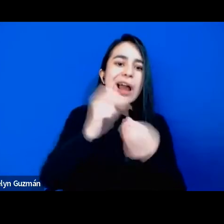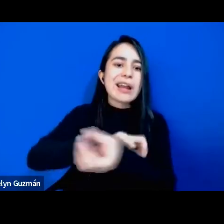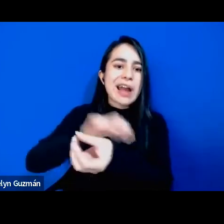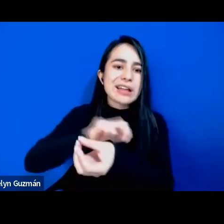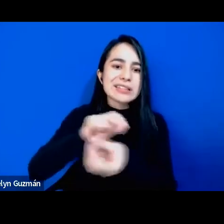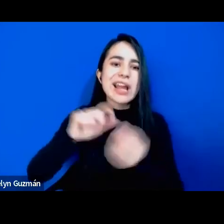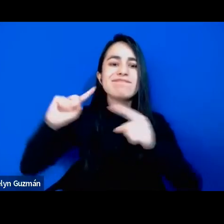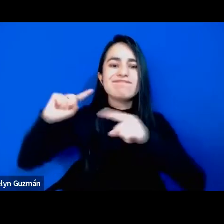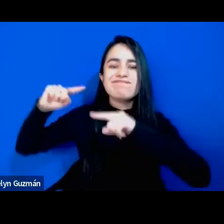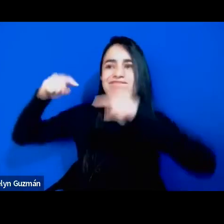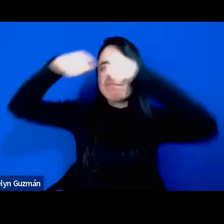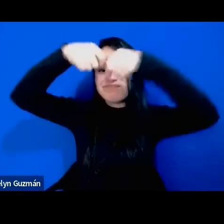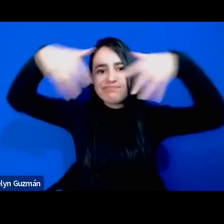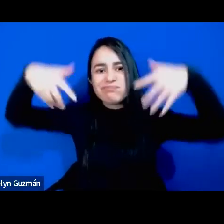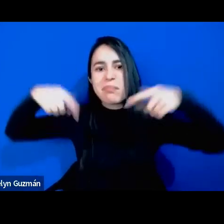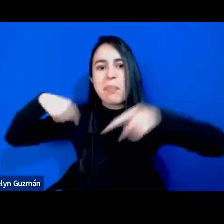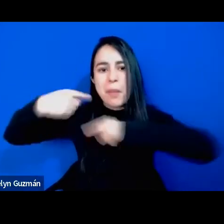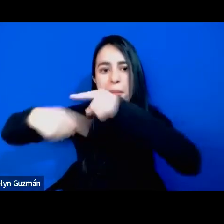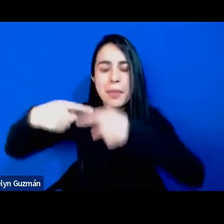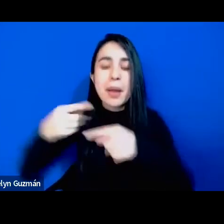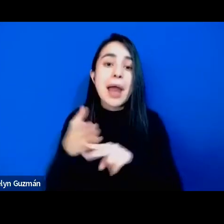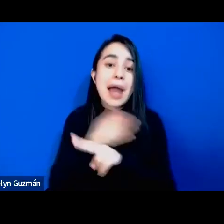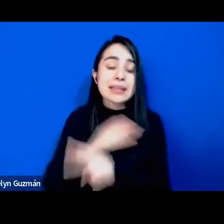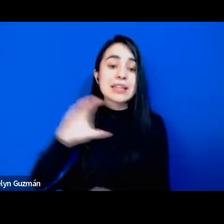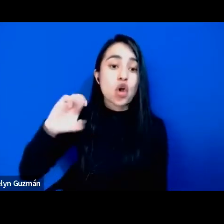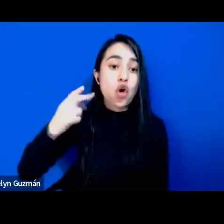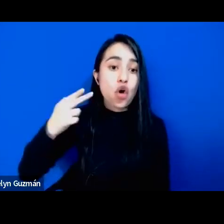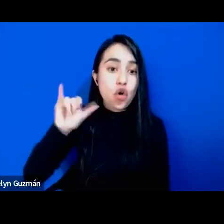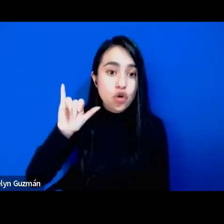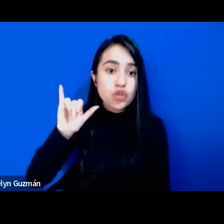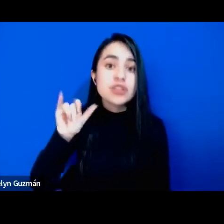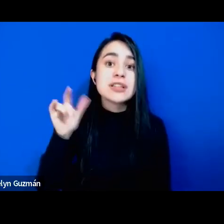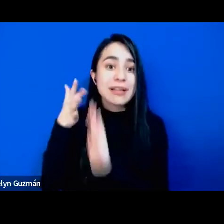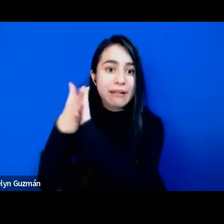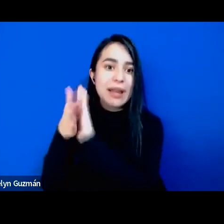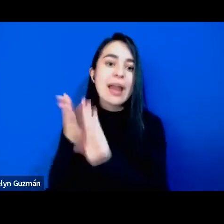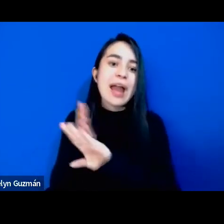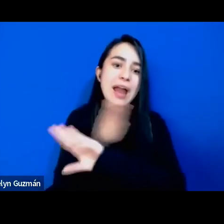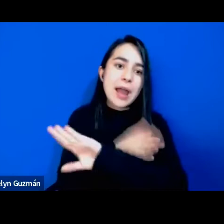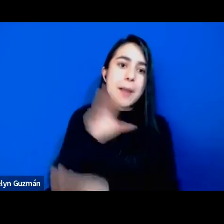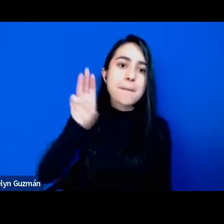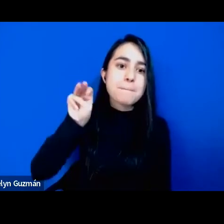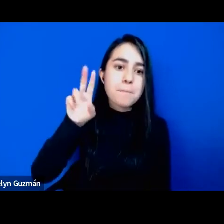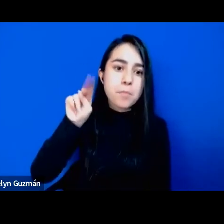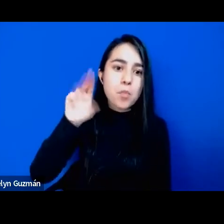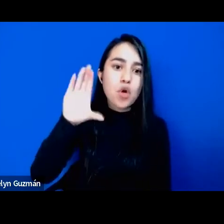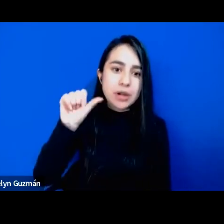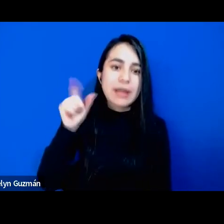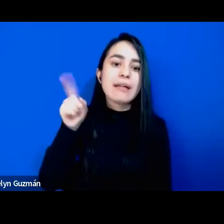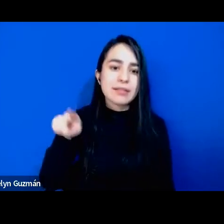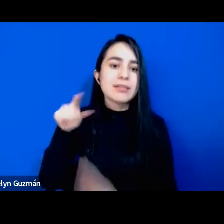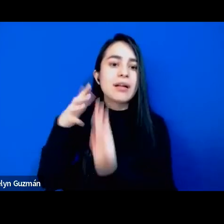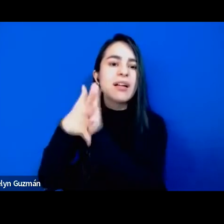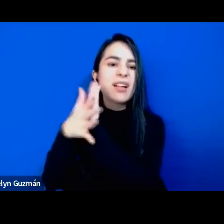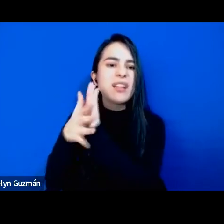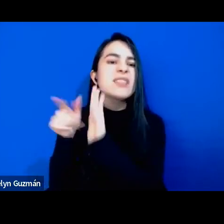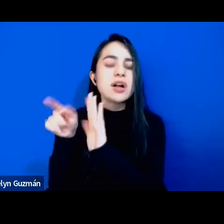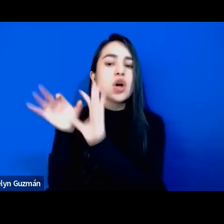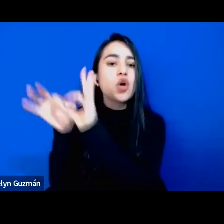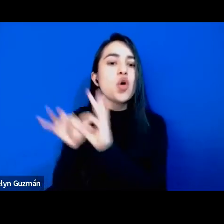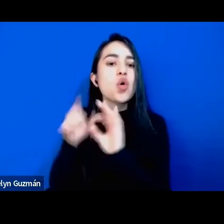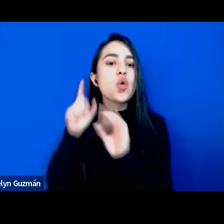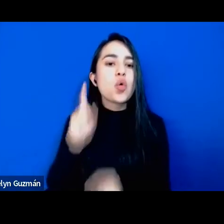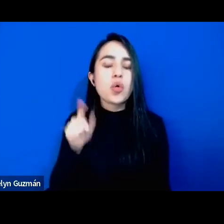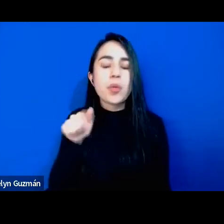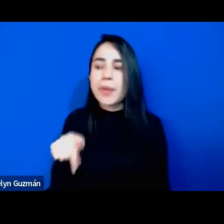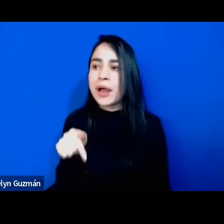señalaba ahora Ochi o también lo mencionaba en algún momento Mónica también porque no era tan